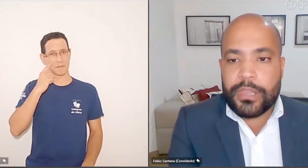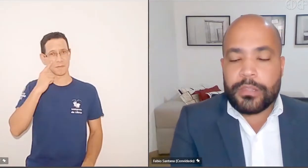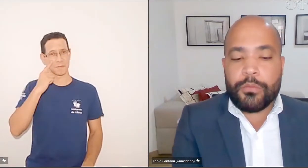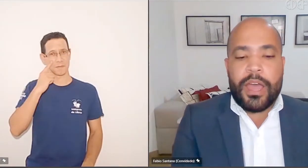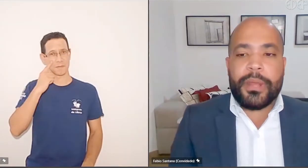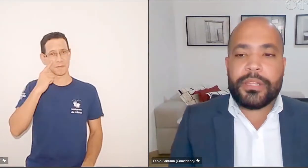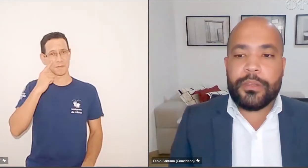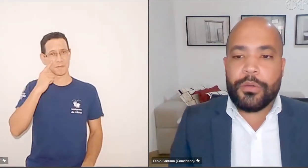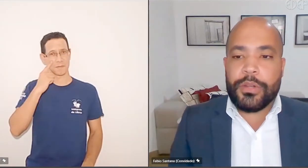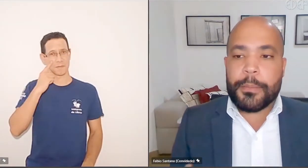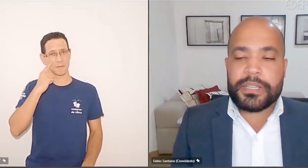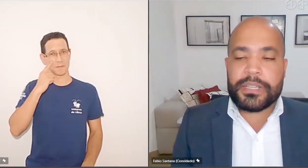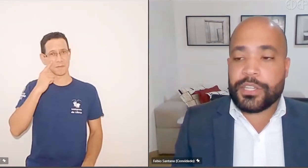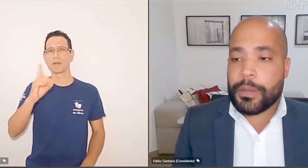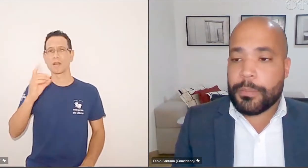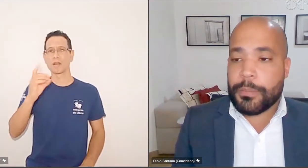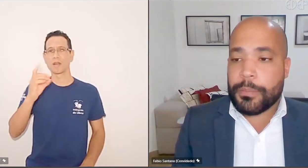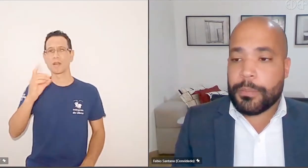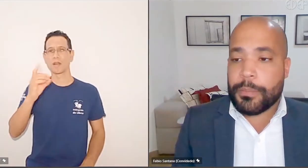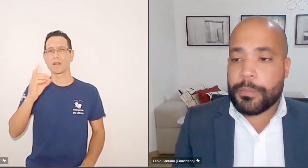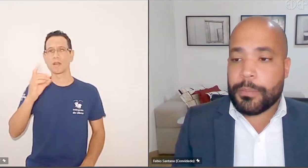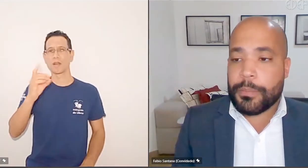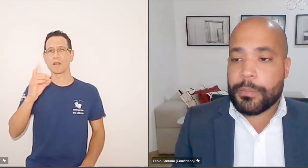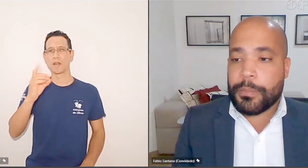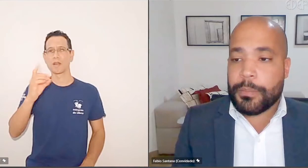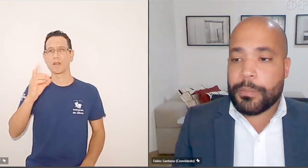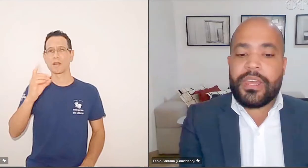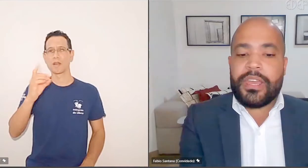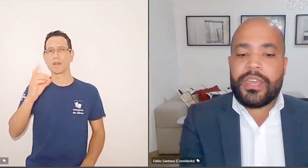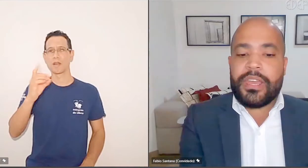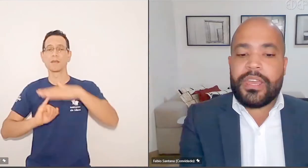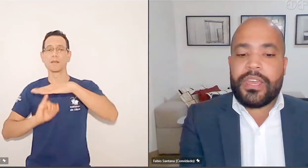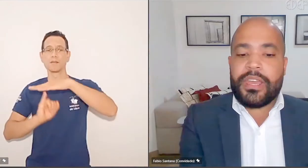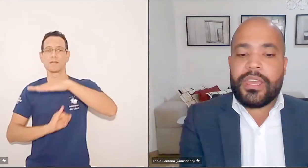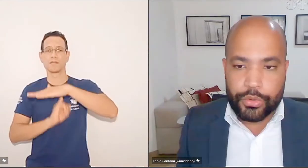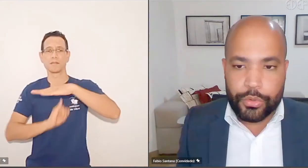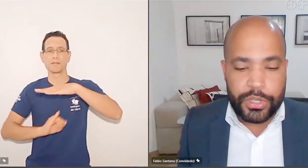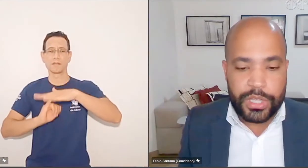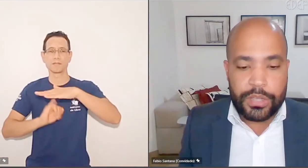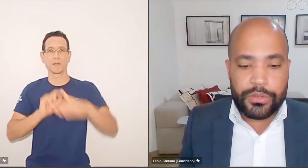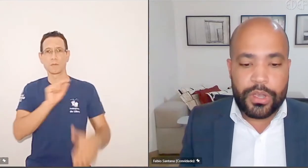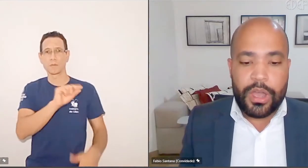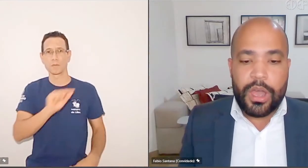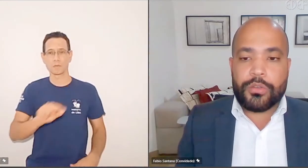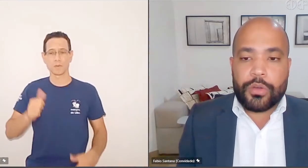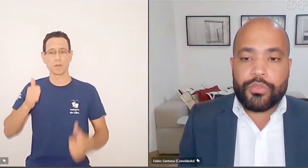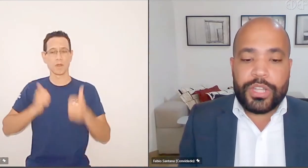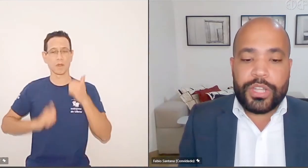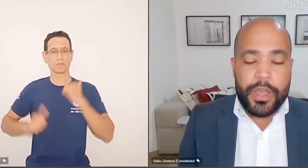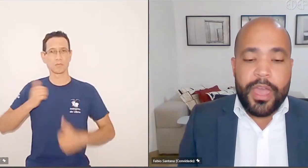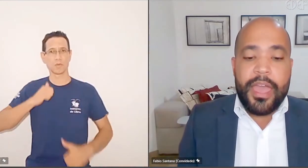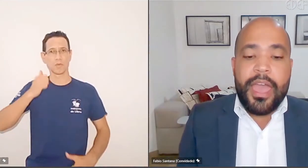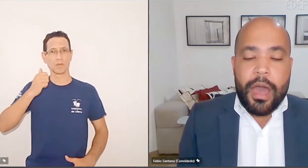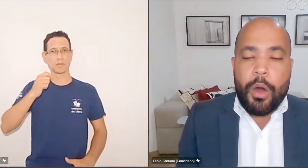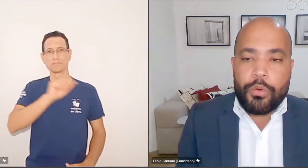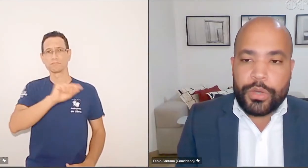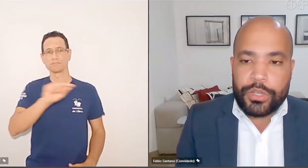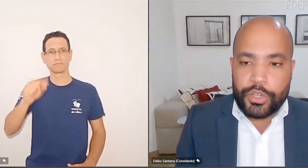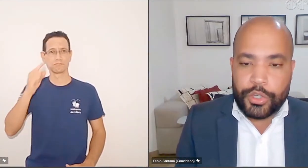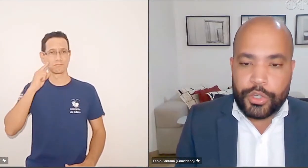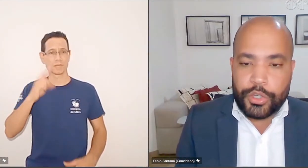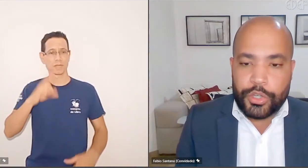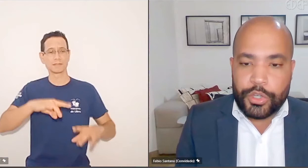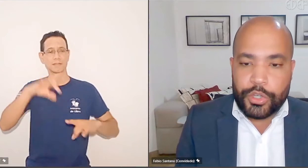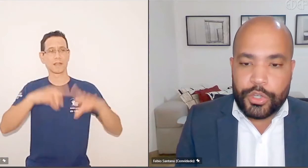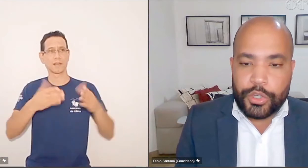verdade. Então, pela teoria das capacidades institucionais, essa deferência dos atores do processo aos órgãos técnicos é